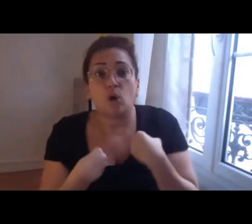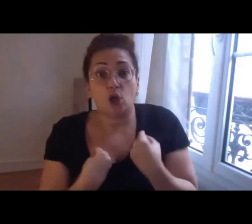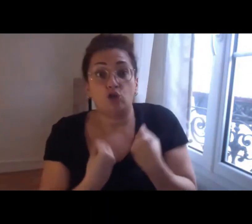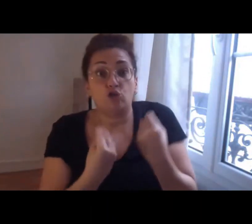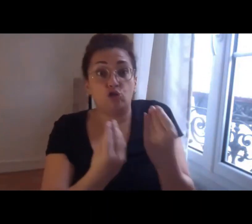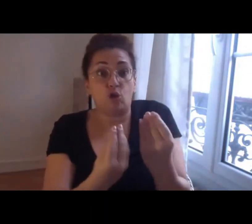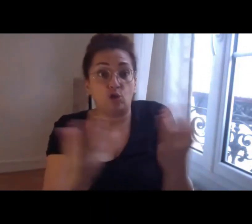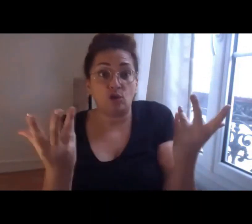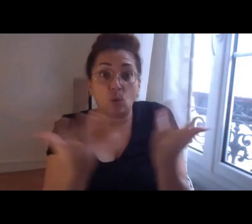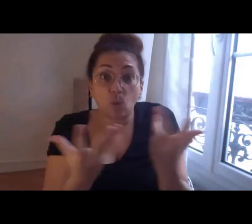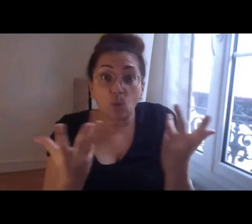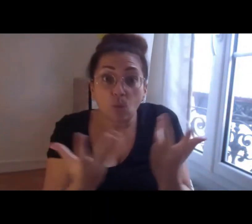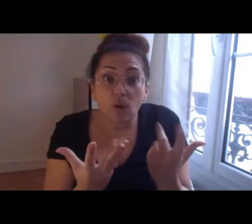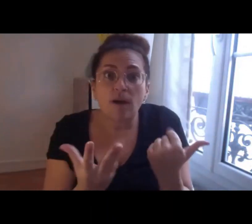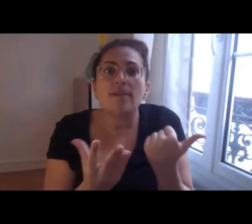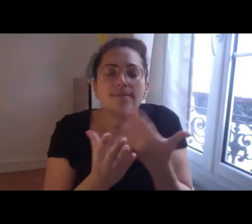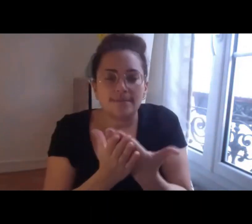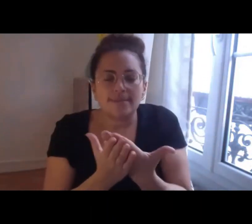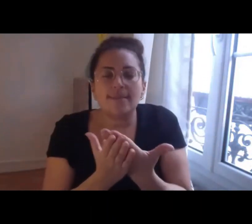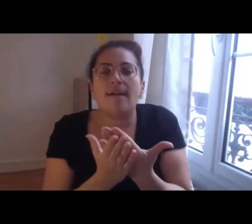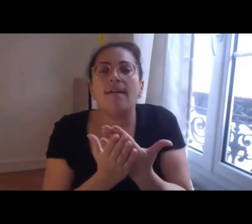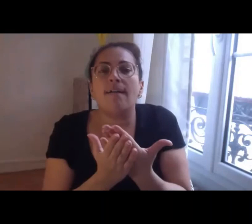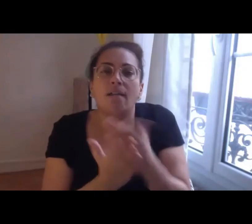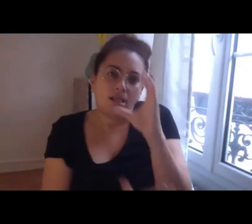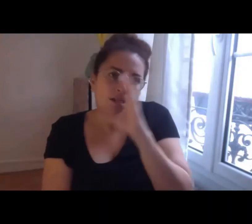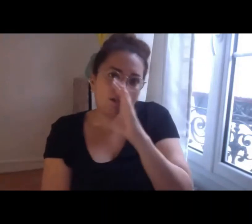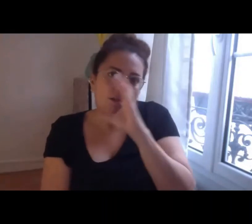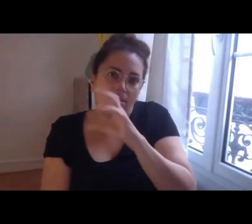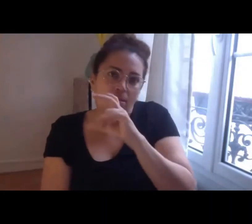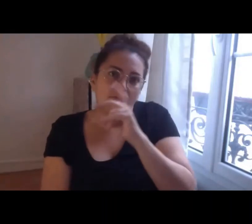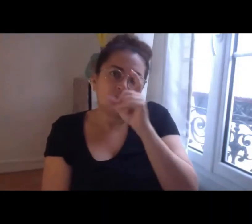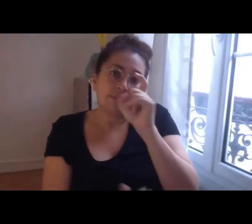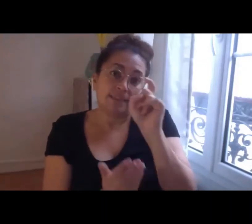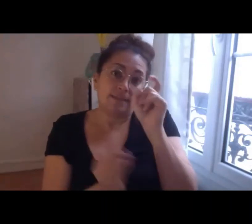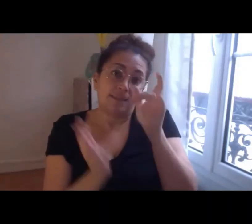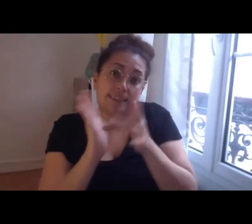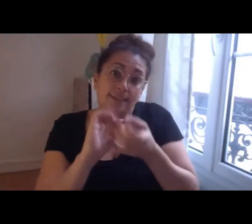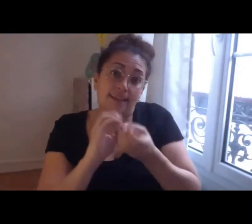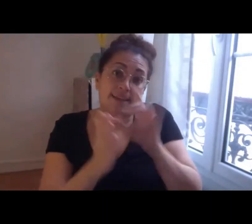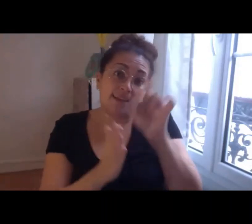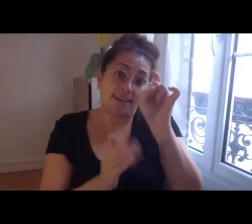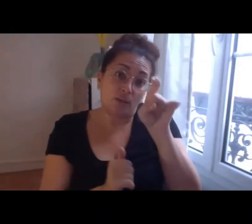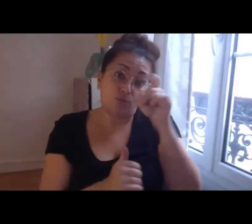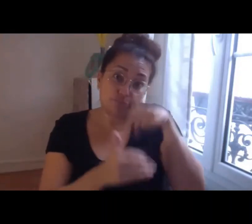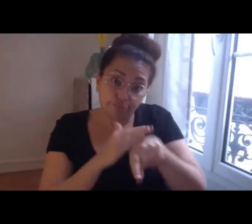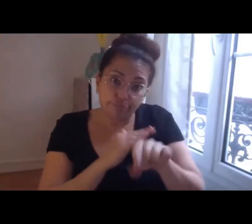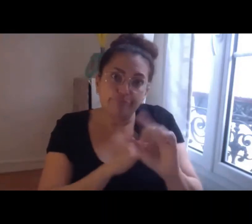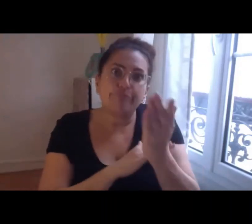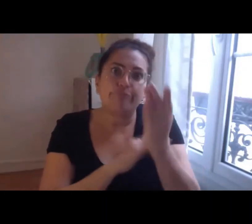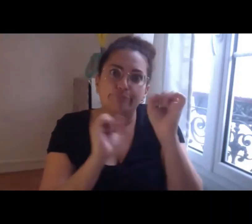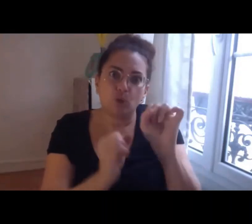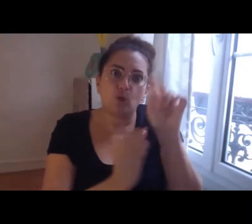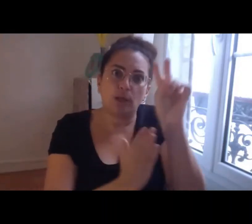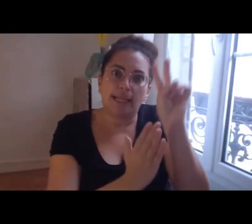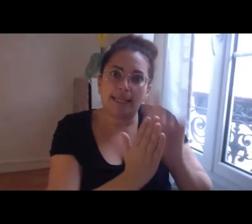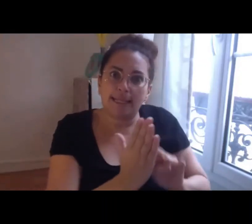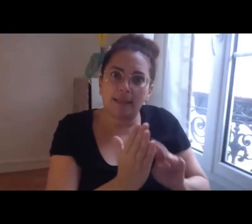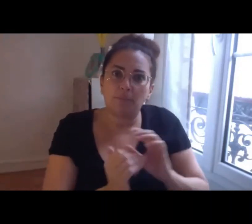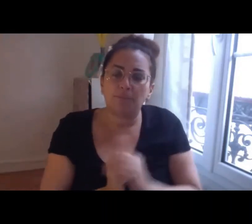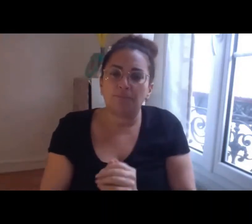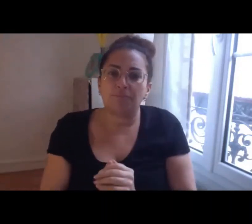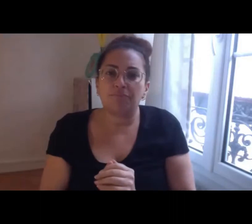que l'on souhaite voir porter par les différents candidats nous on a fait un choix qui